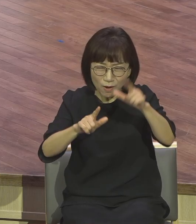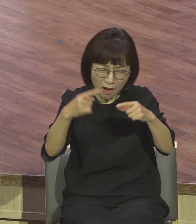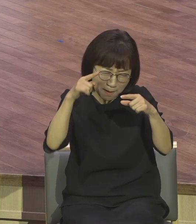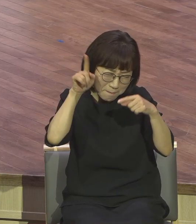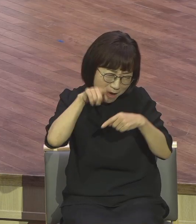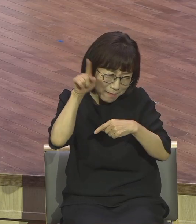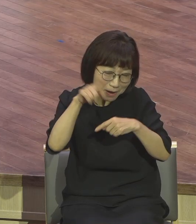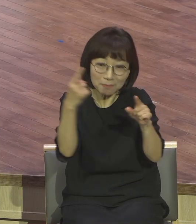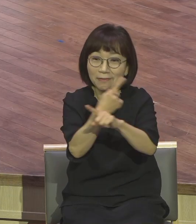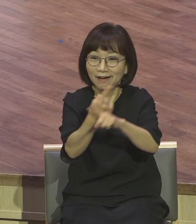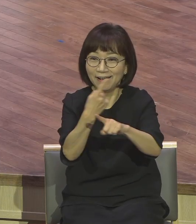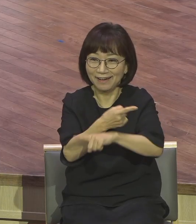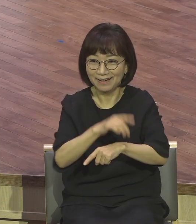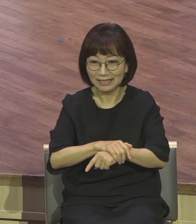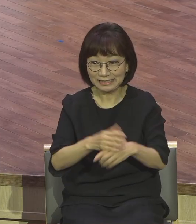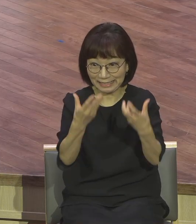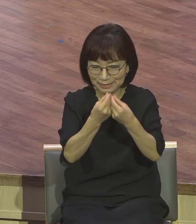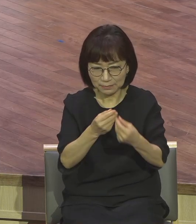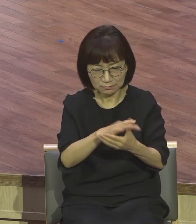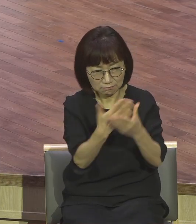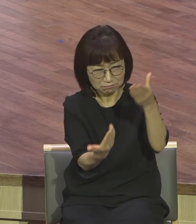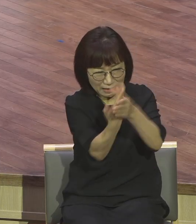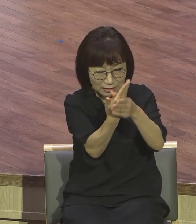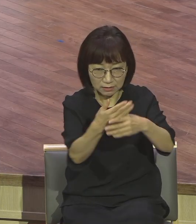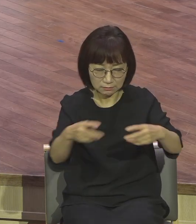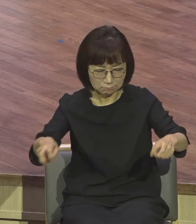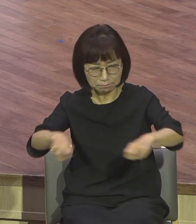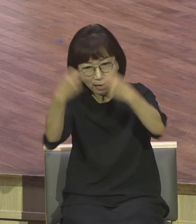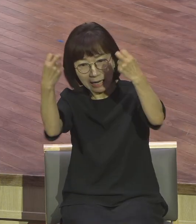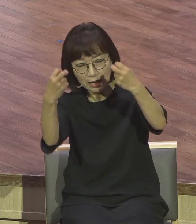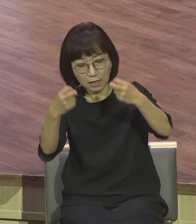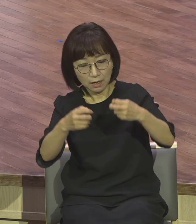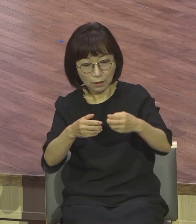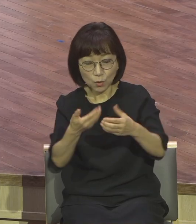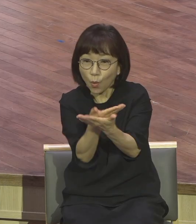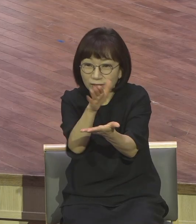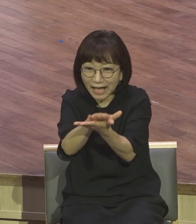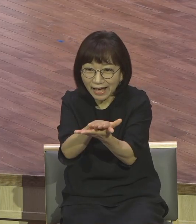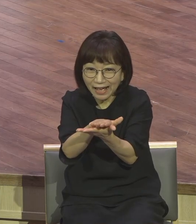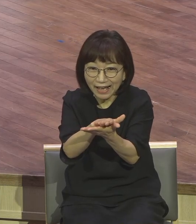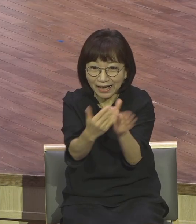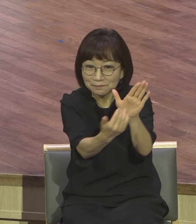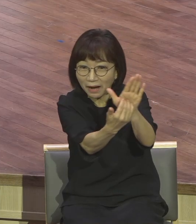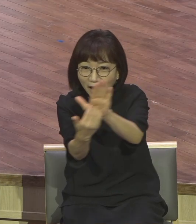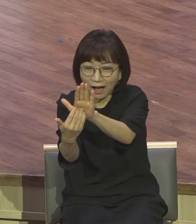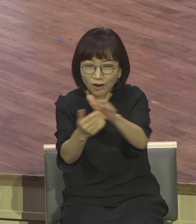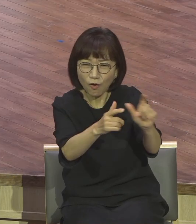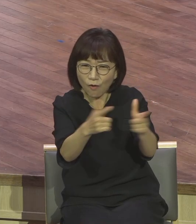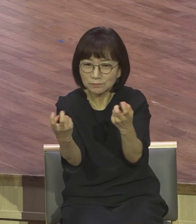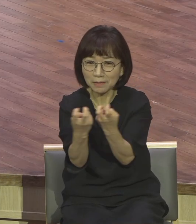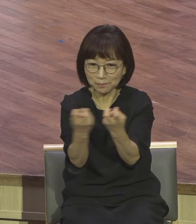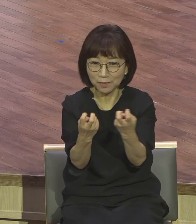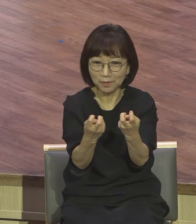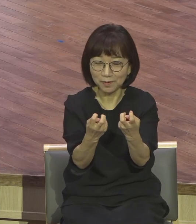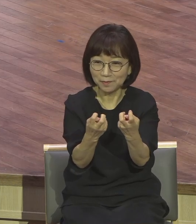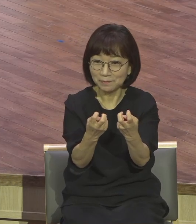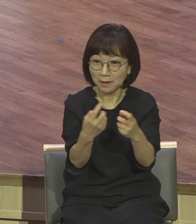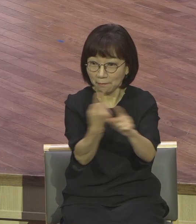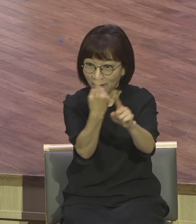막 공사 중에 있는 것도 있고 계속 새로운 길이 막 열리는데 업데이트가 안 되면 이런 변동